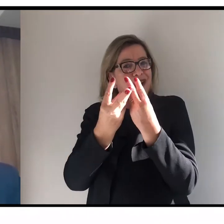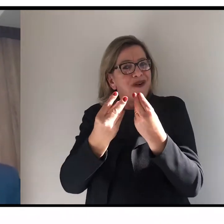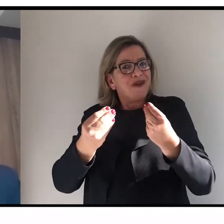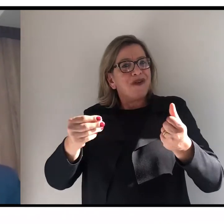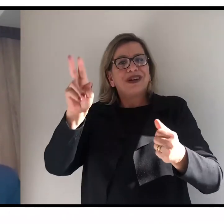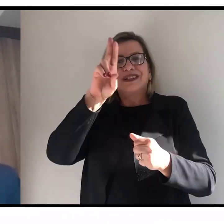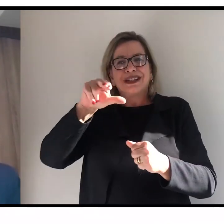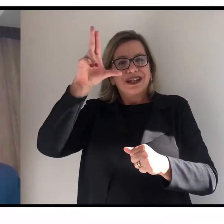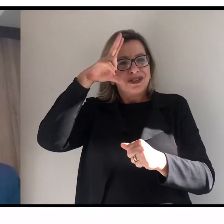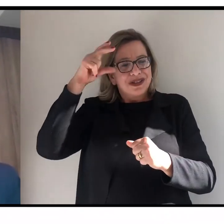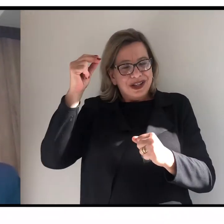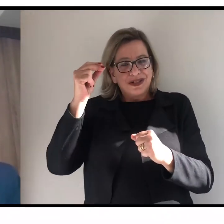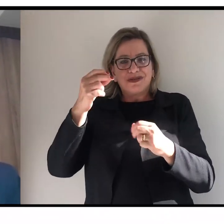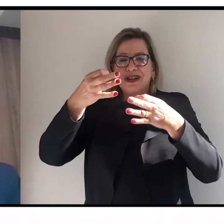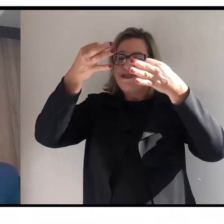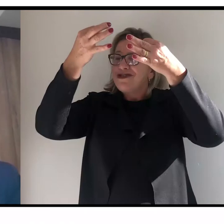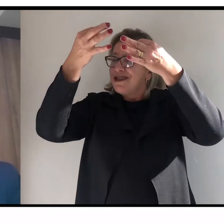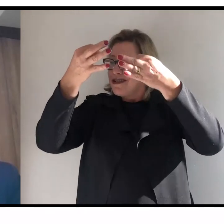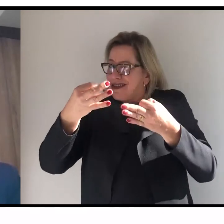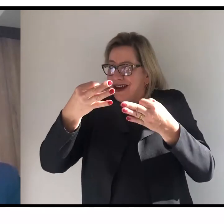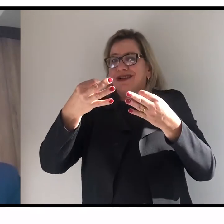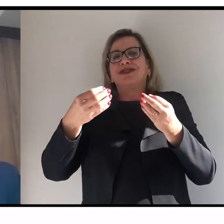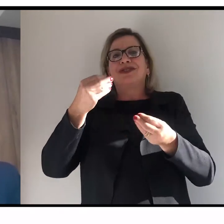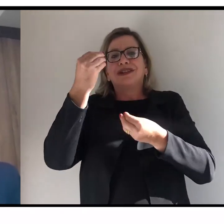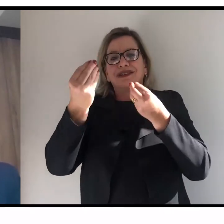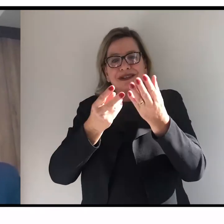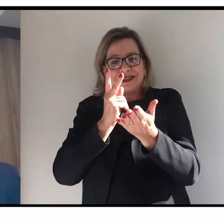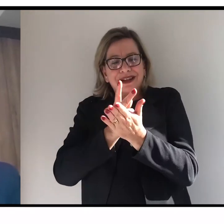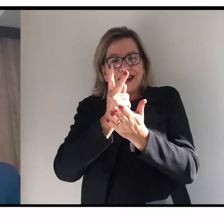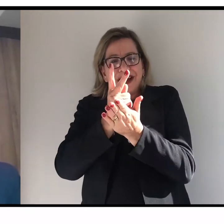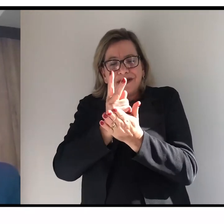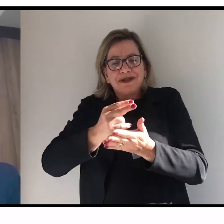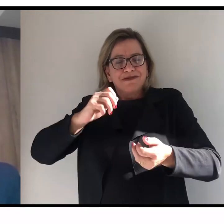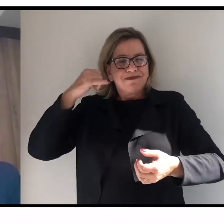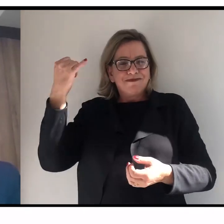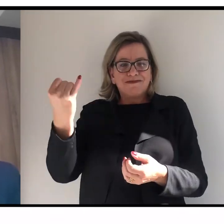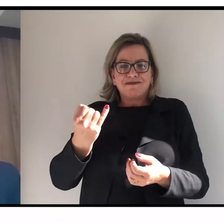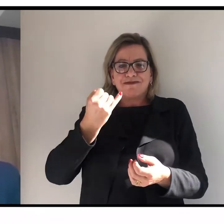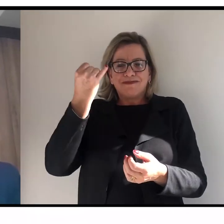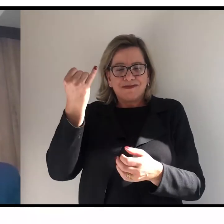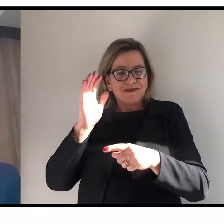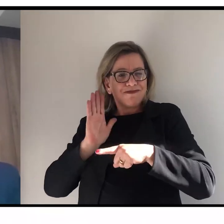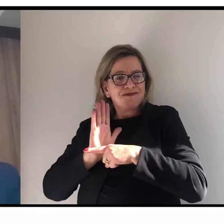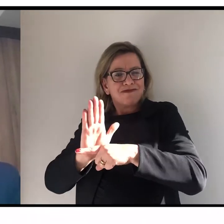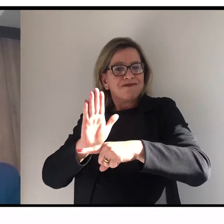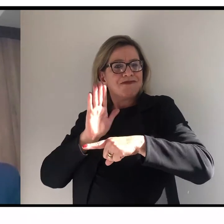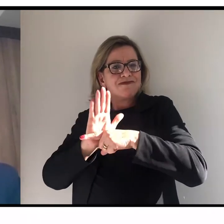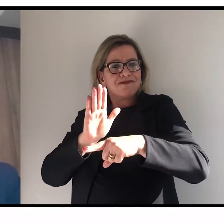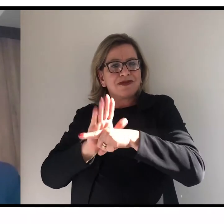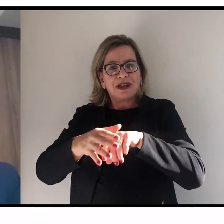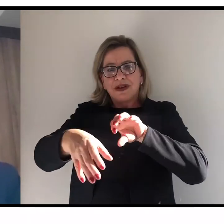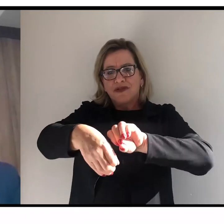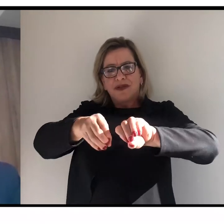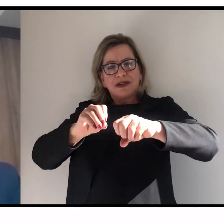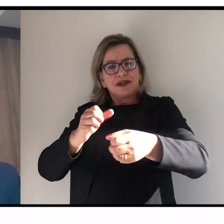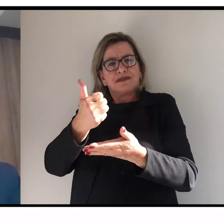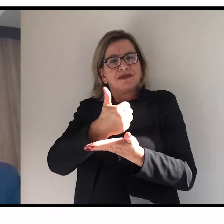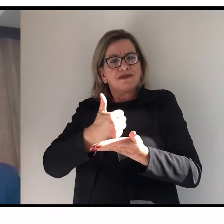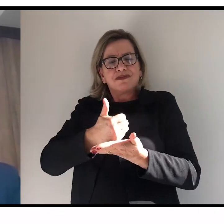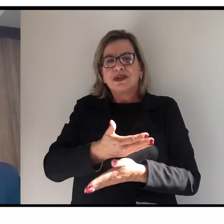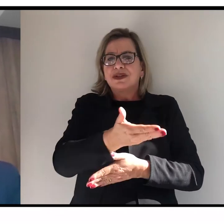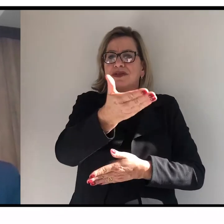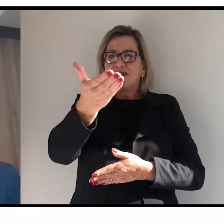por isso, tenham a certeza, ele contribuirá significativamente para a formação profissional de cada um de vocês.